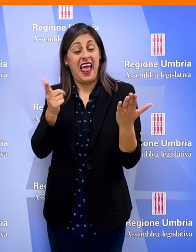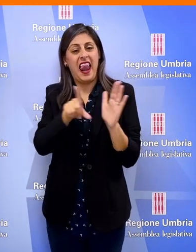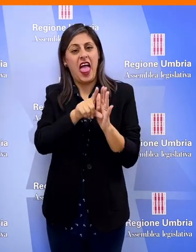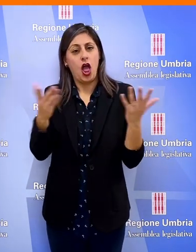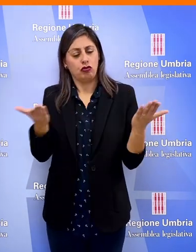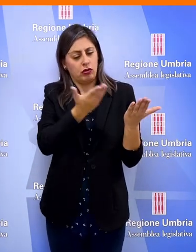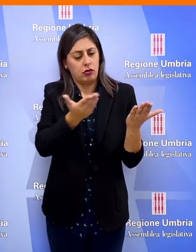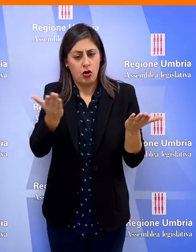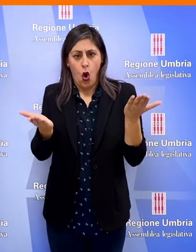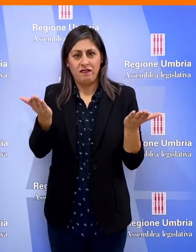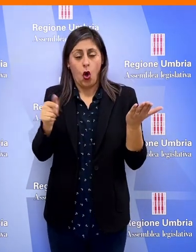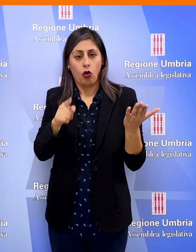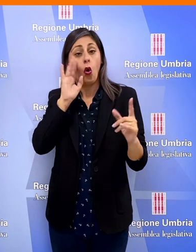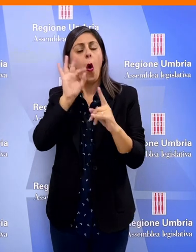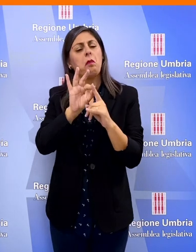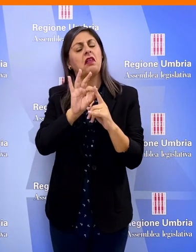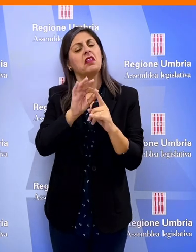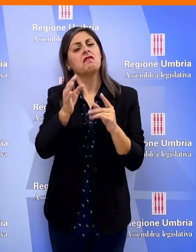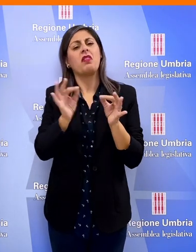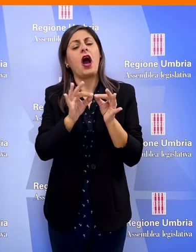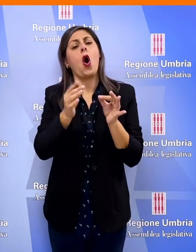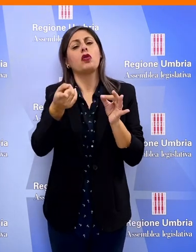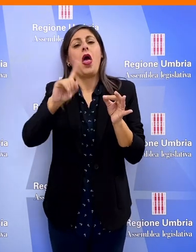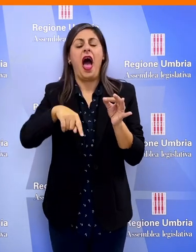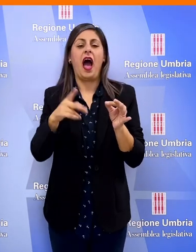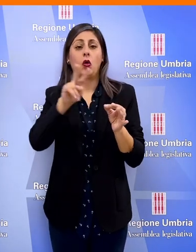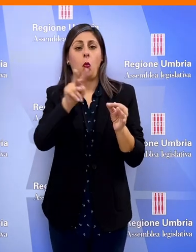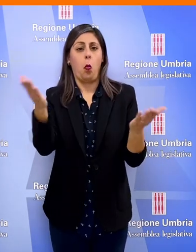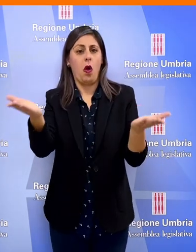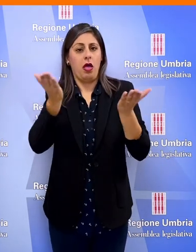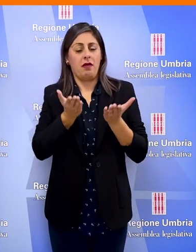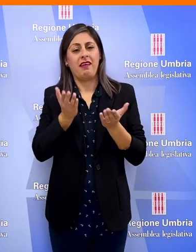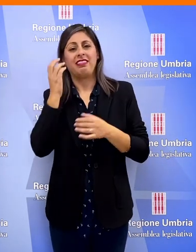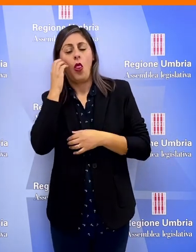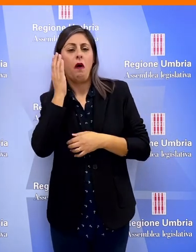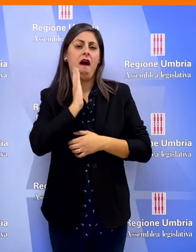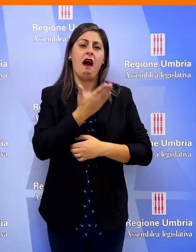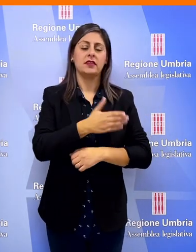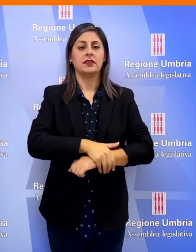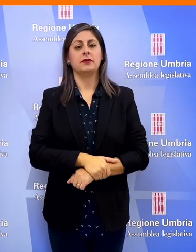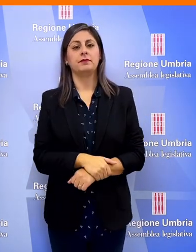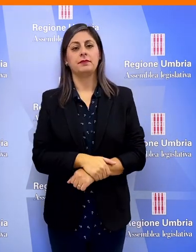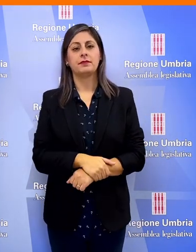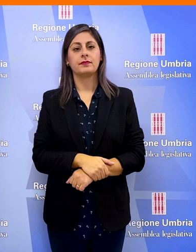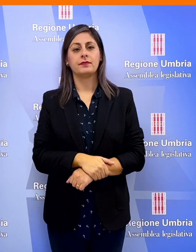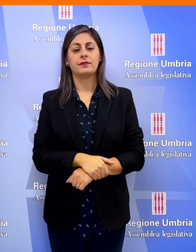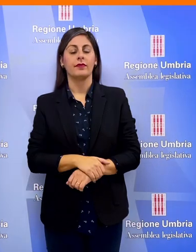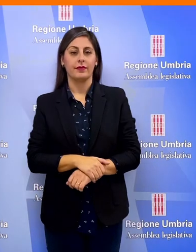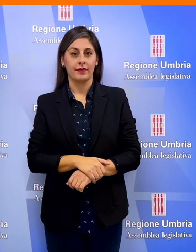testi legislativi obiettivo sostanzialmente condiviso anche da parte dei proponenti De Luca e Carissimi